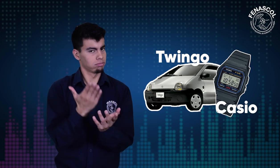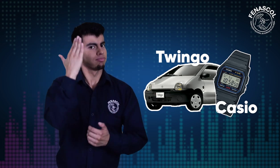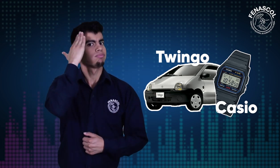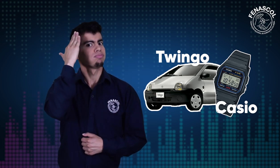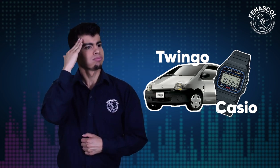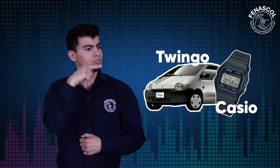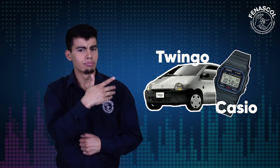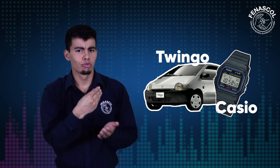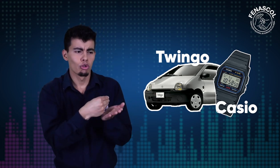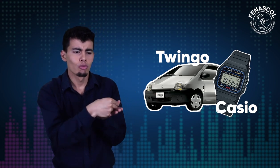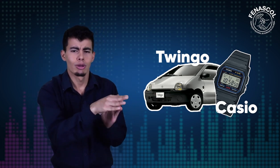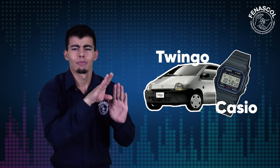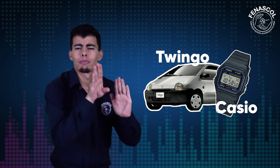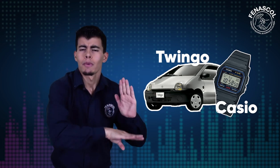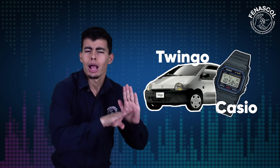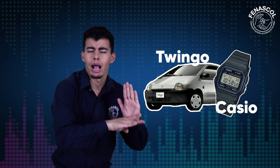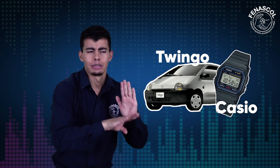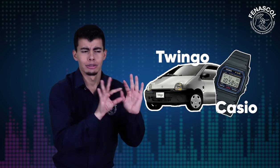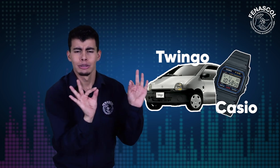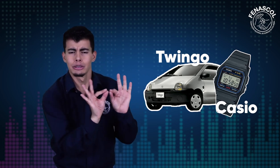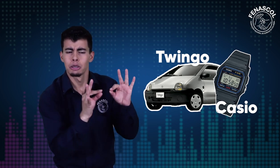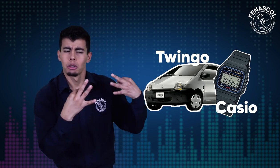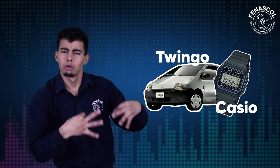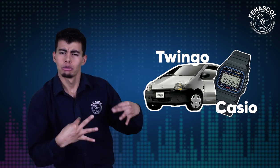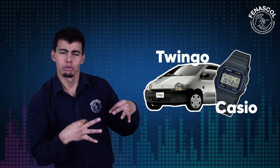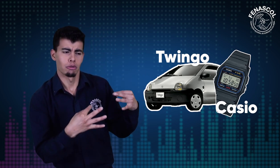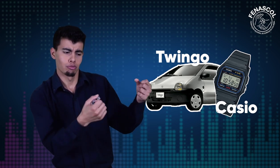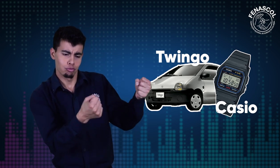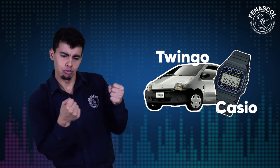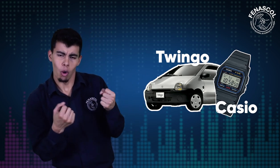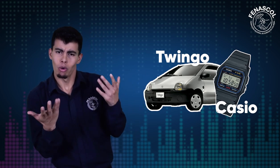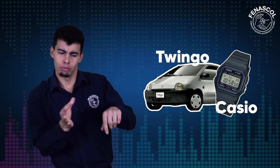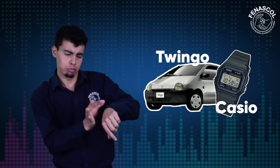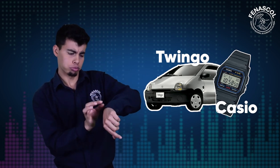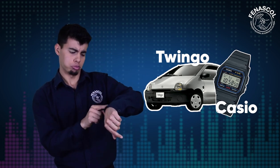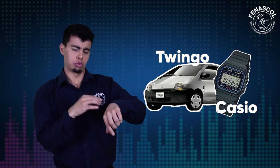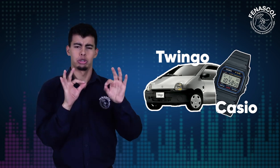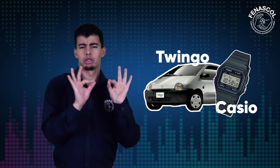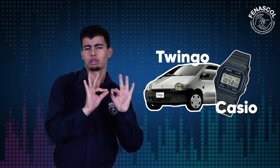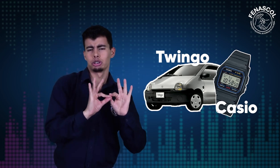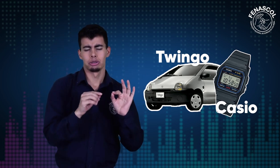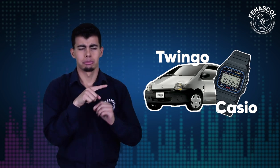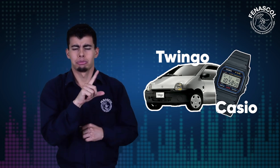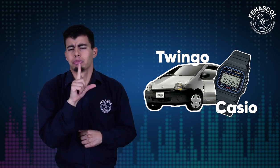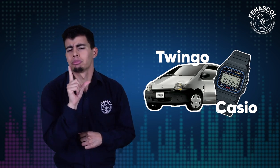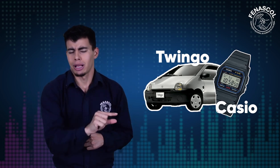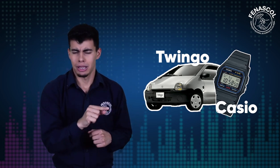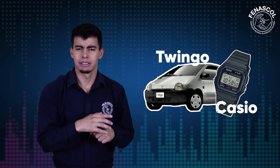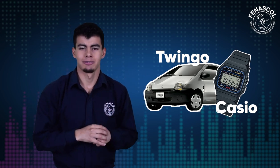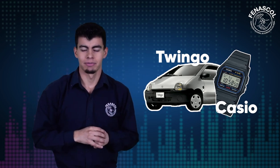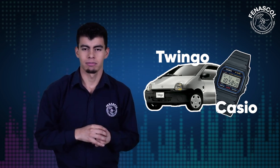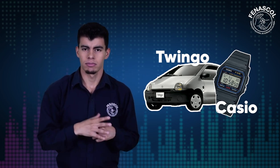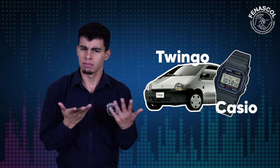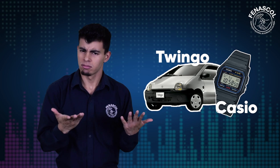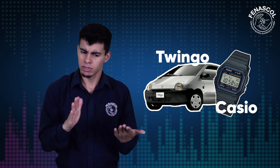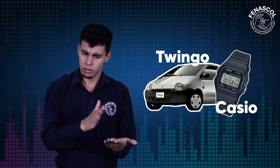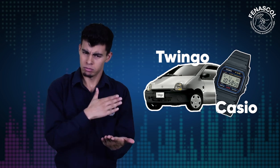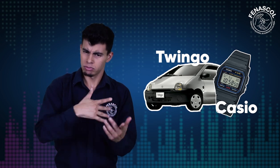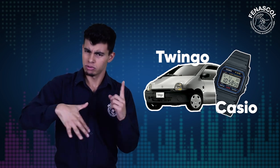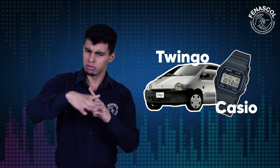En el mundo se le reconoce como productos económicos baratos o sencillos. En el